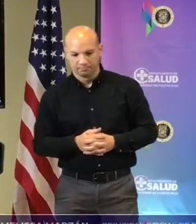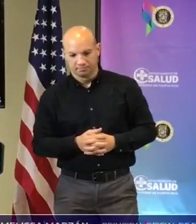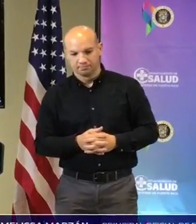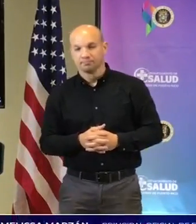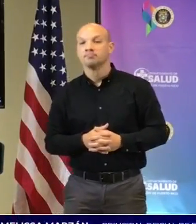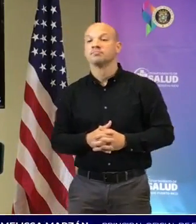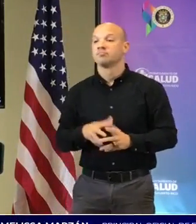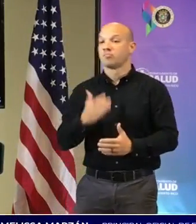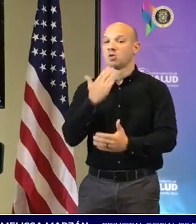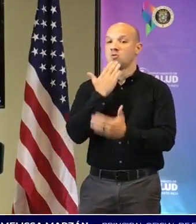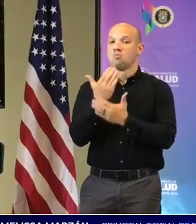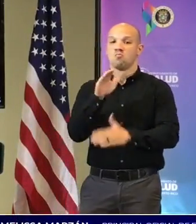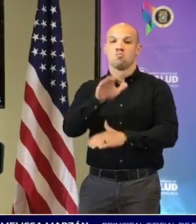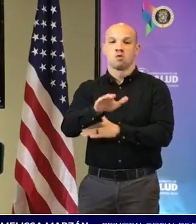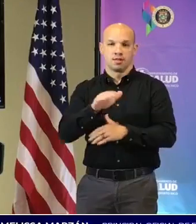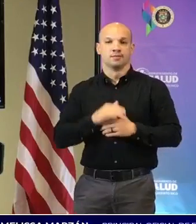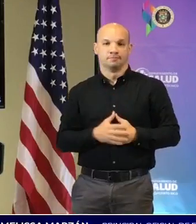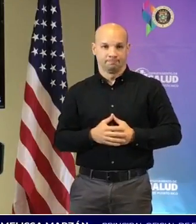Muy buenas tardes.